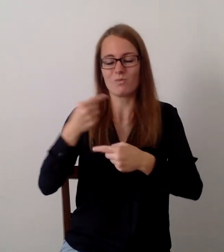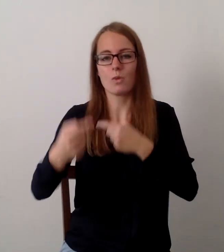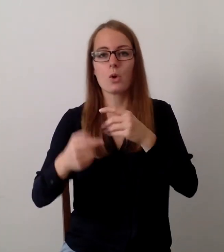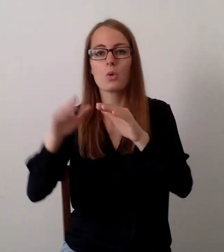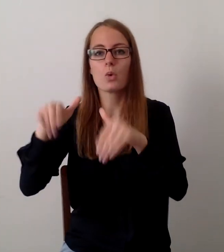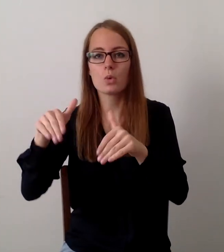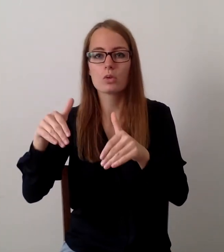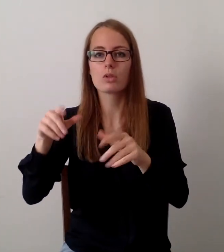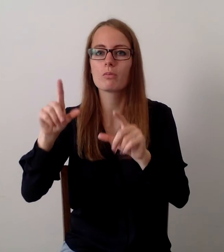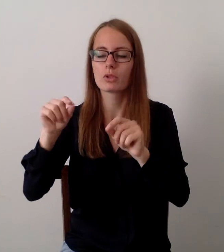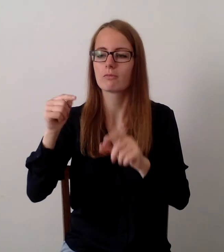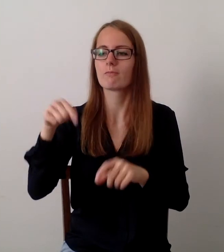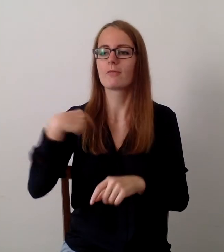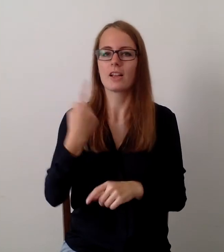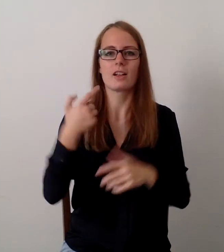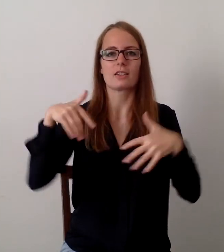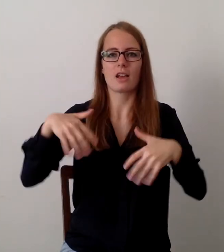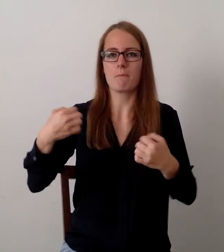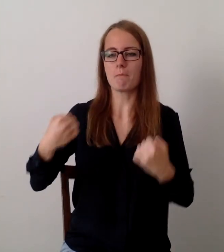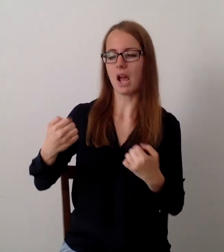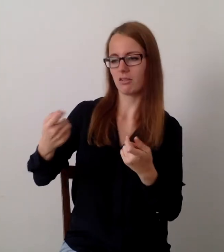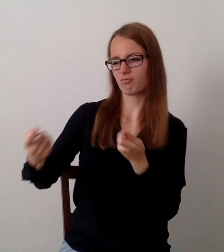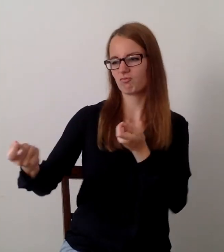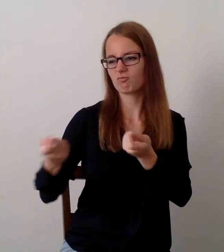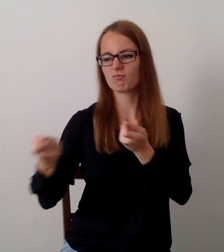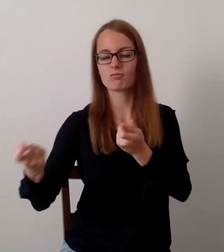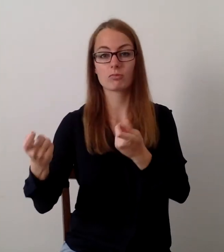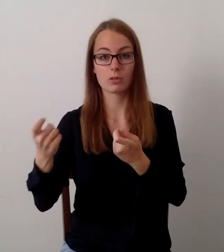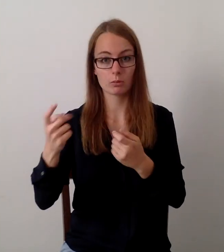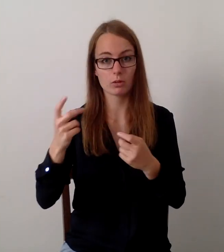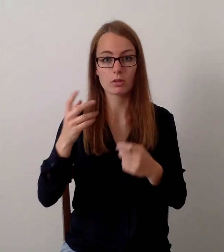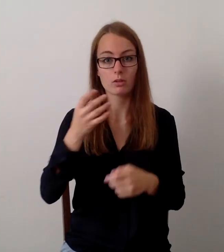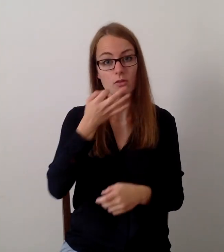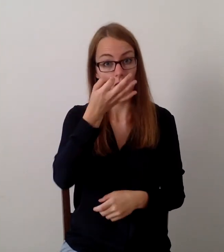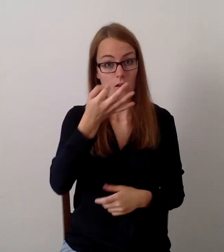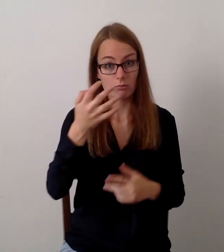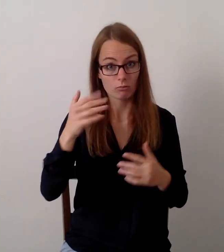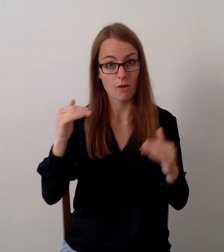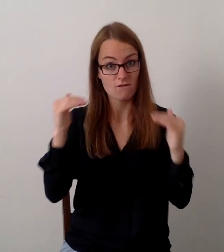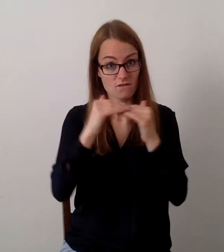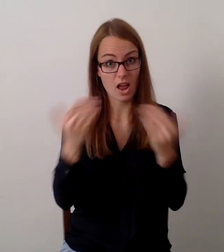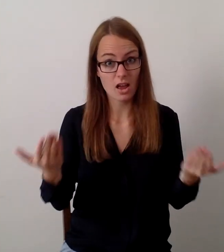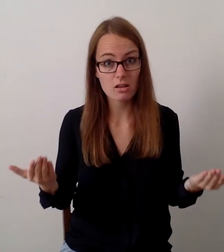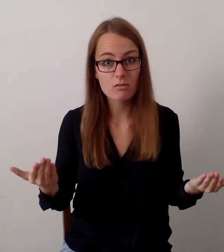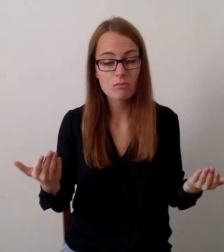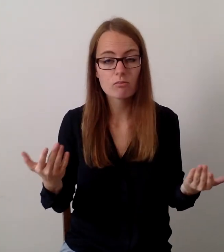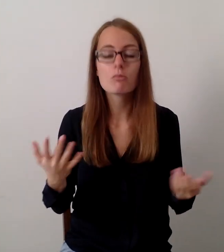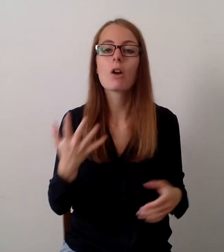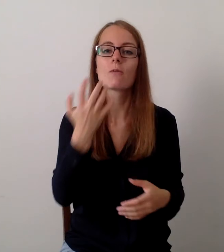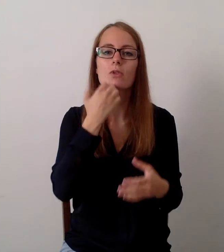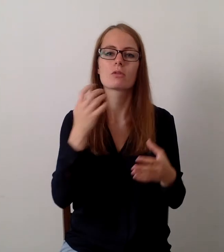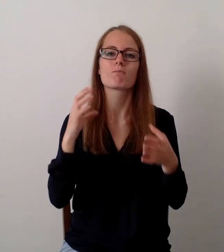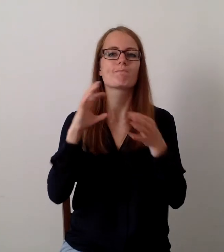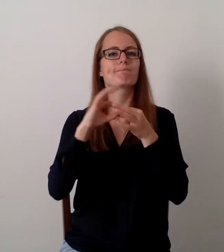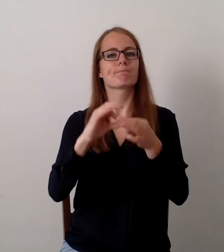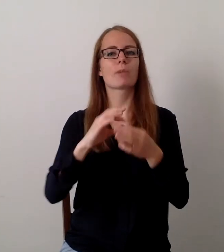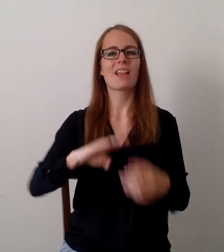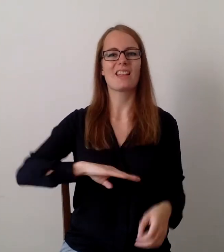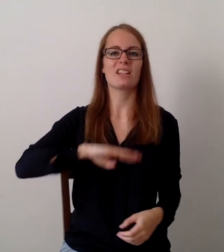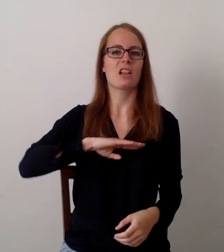Aber es ist die Frage, ob das fair ist. Und das ist so ein Punkt, wo ich gerne auch über Ethik und Moral etwas bringen würde.